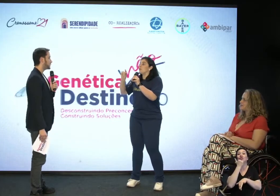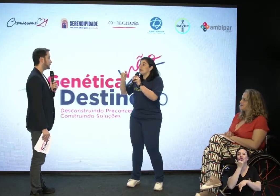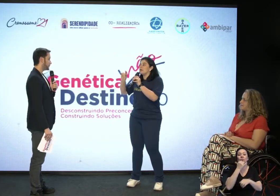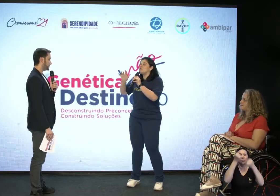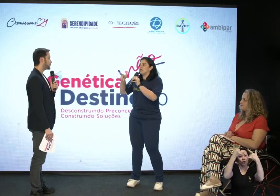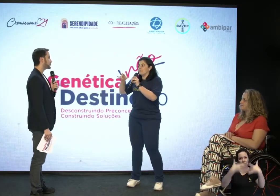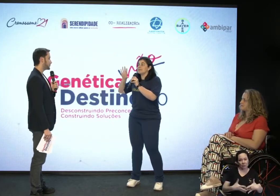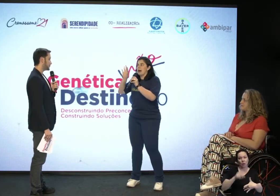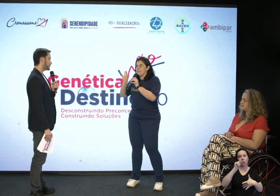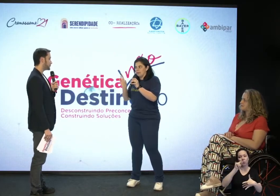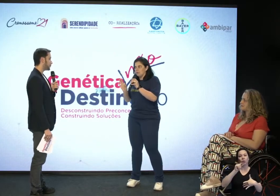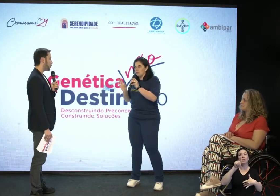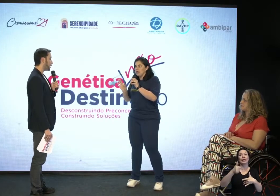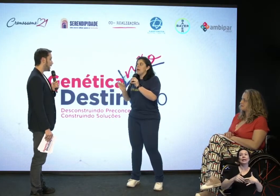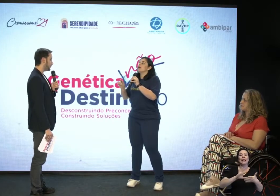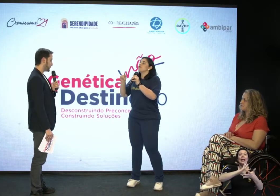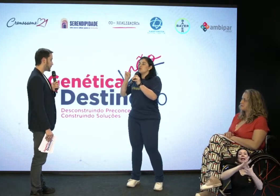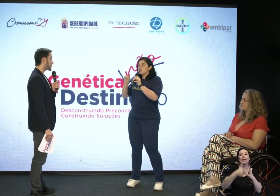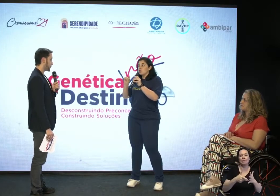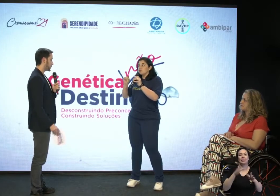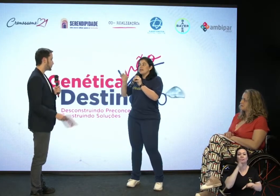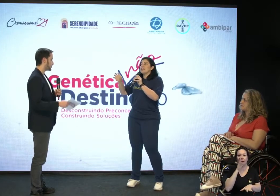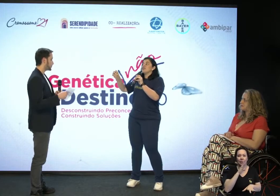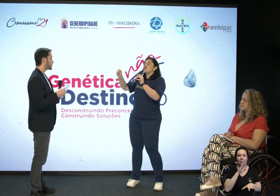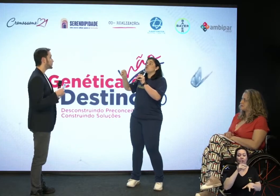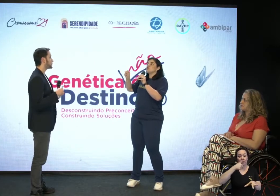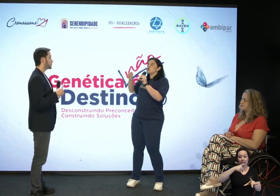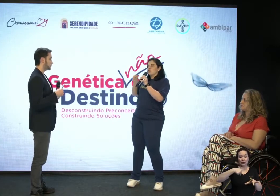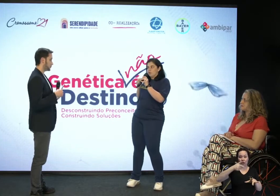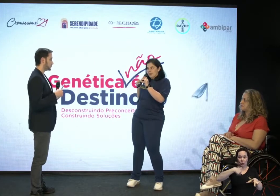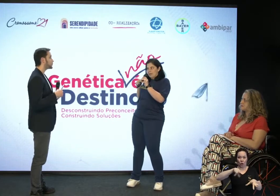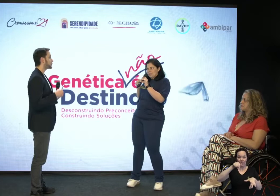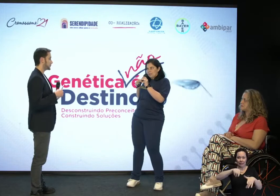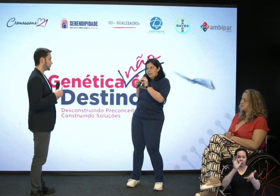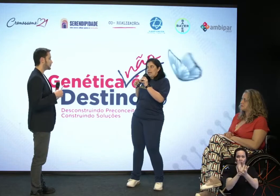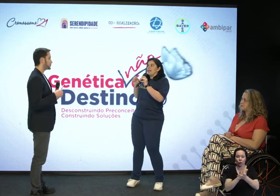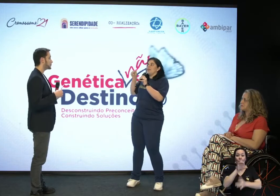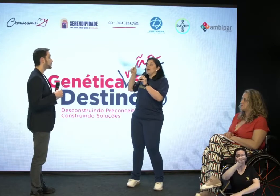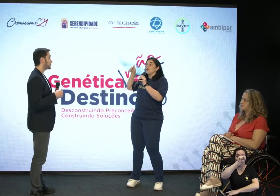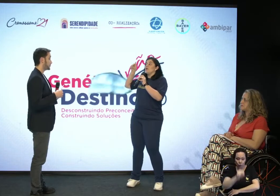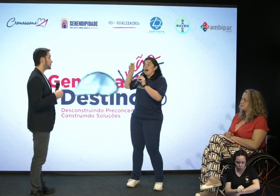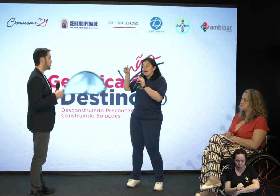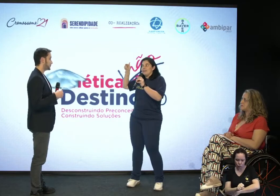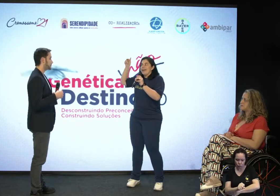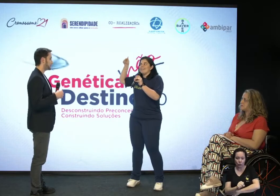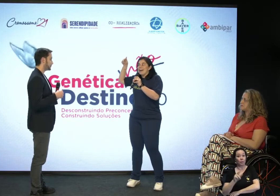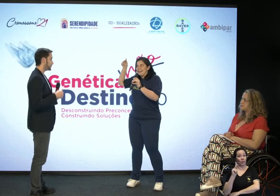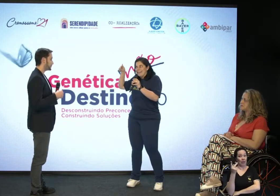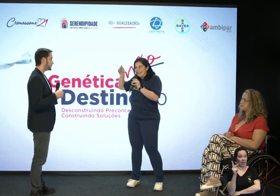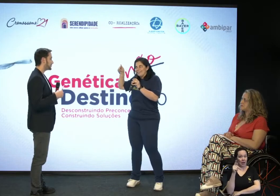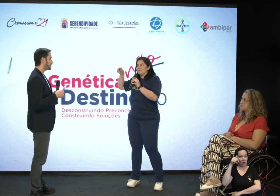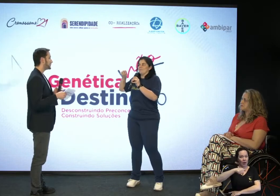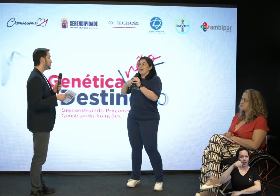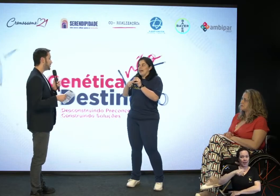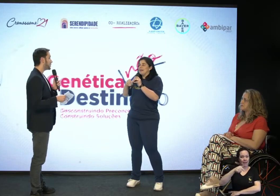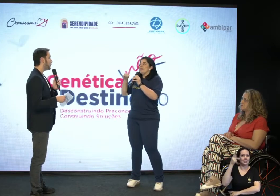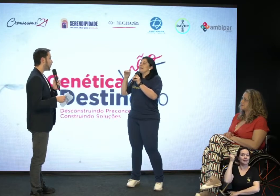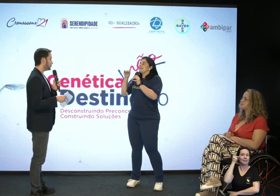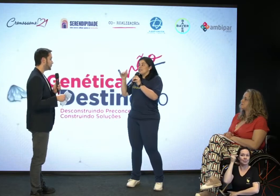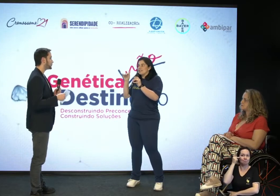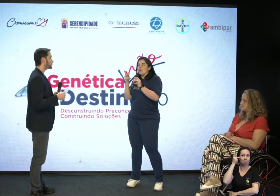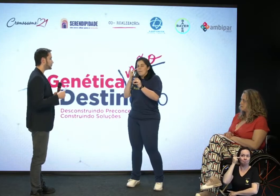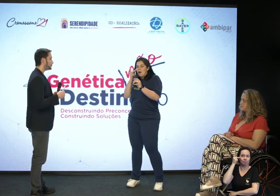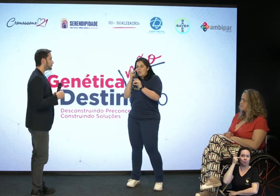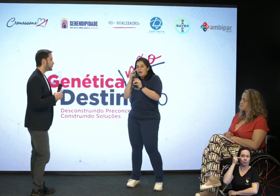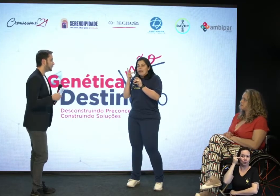explicando um pouquinho de Libras rapidão. Bora lá. Nós somos da região sul do país. E o Harry é daqui, né. De São